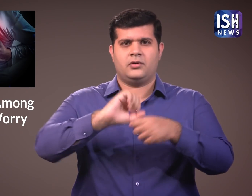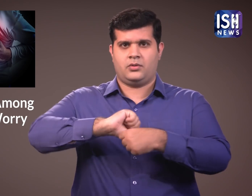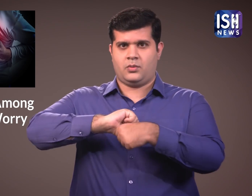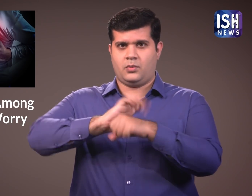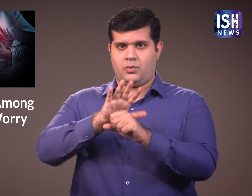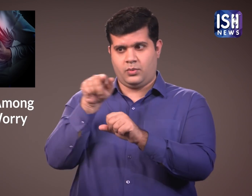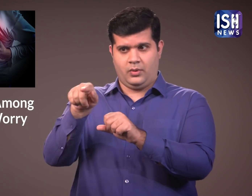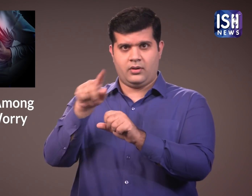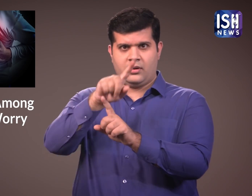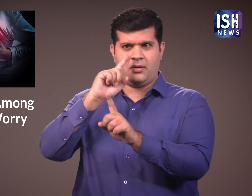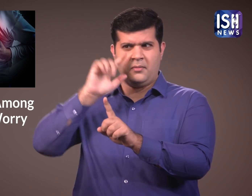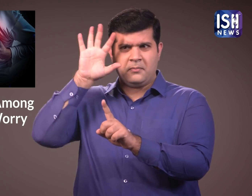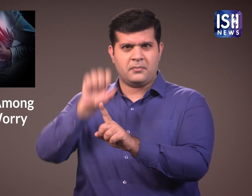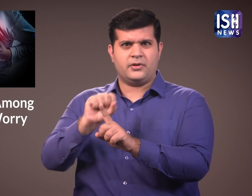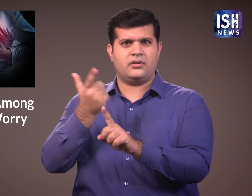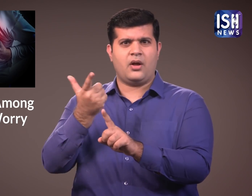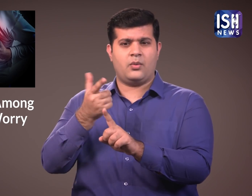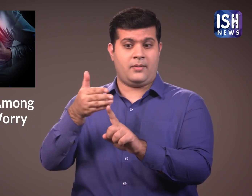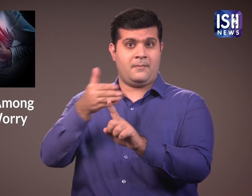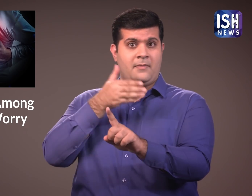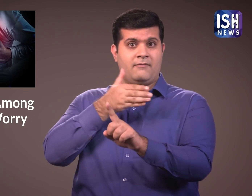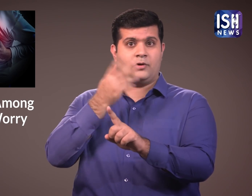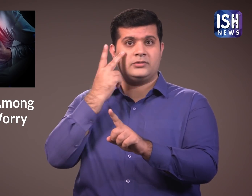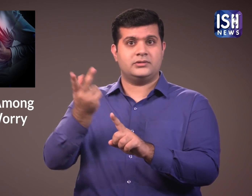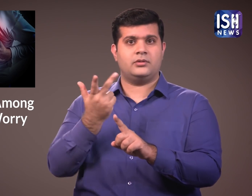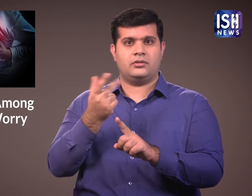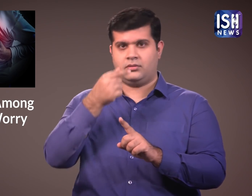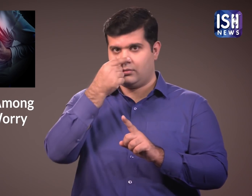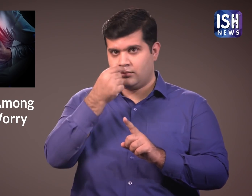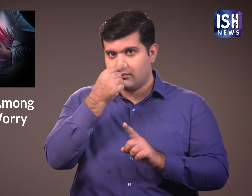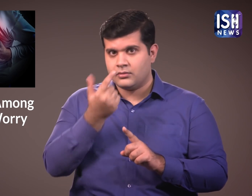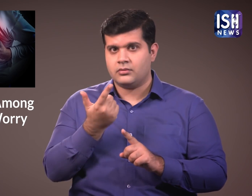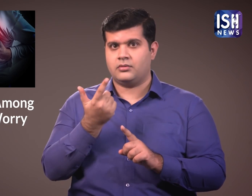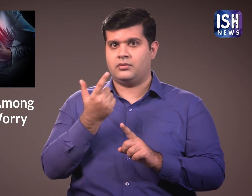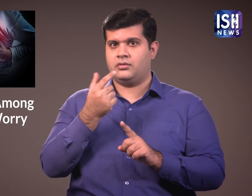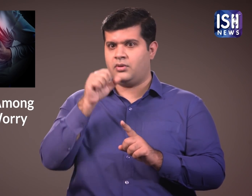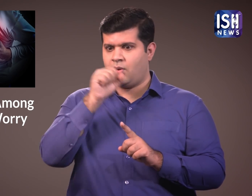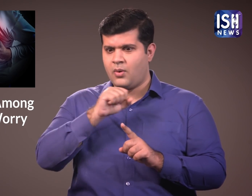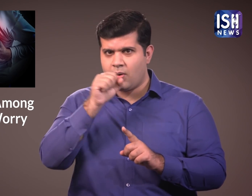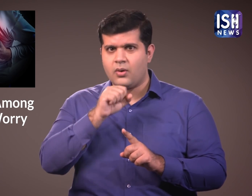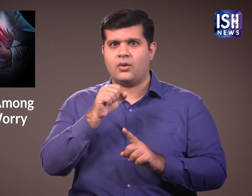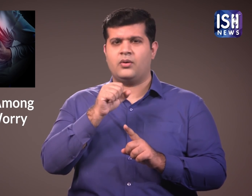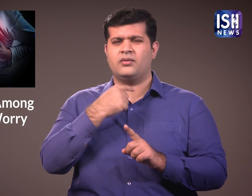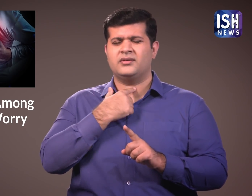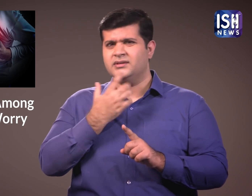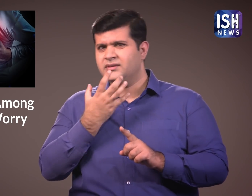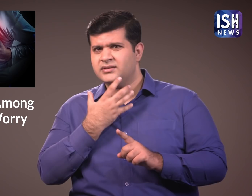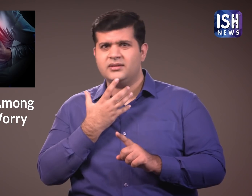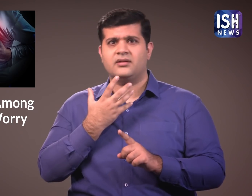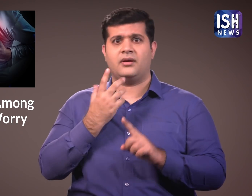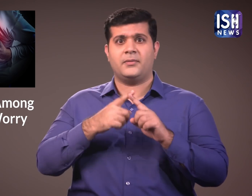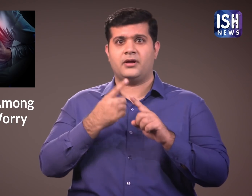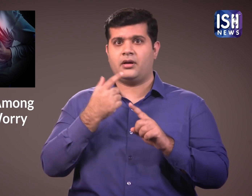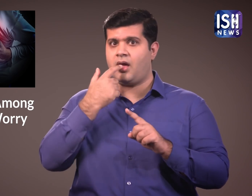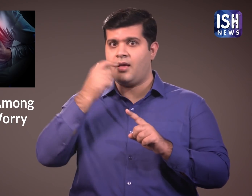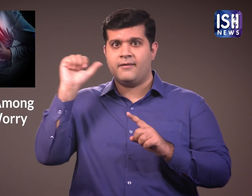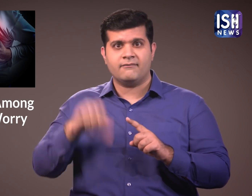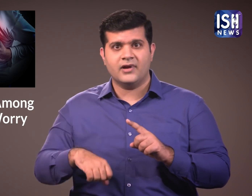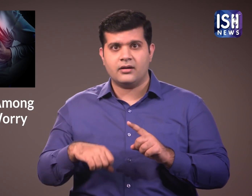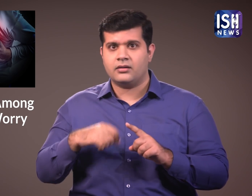उदाहरन के लिए बैती नाक, खासी, गले में खराश, स्वाद और सूंगने में कमी करोना वायरुस के लक्षन